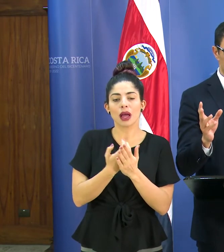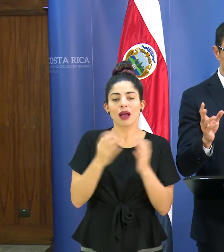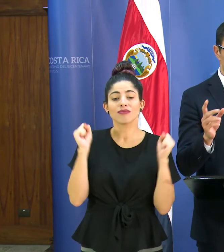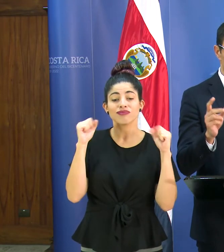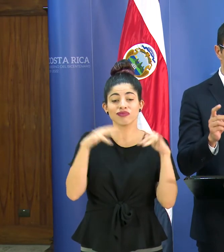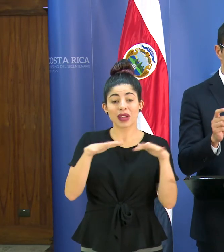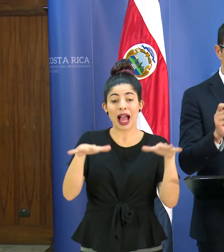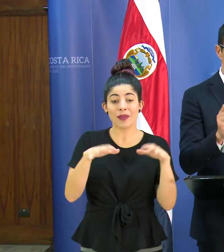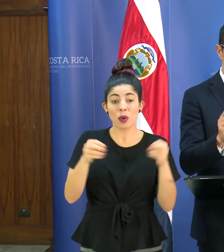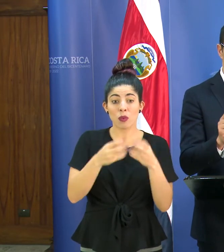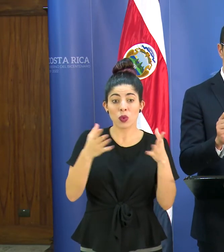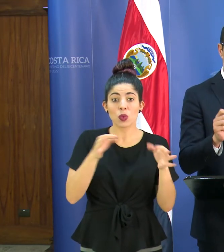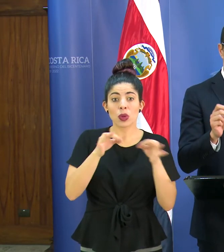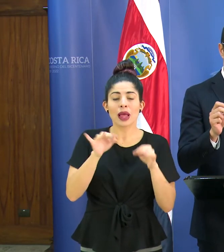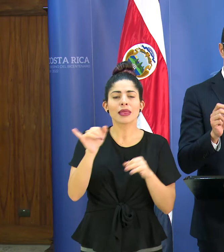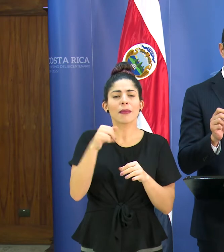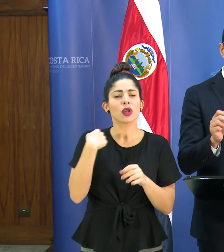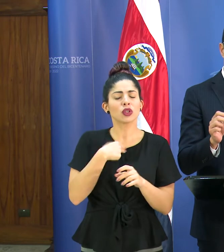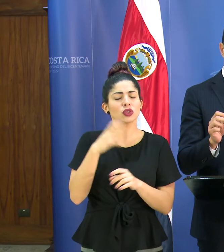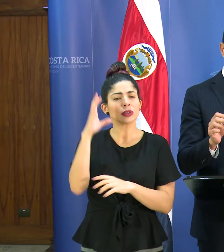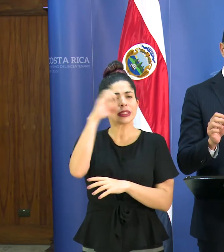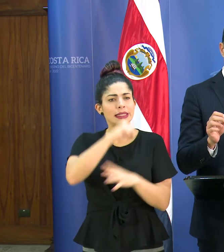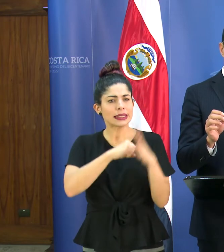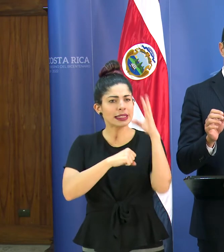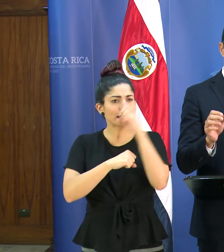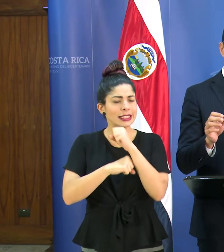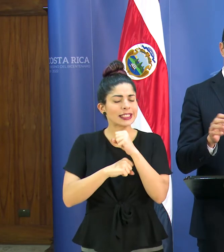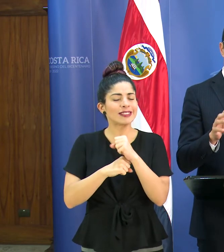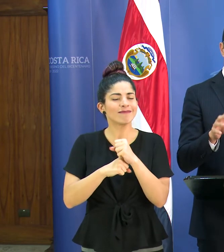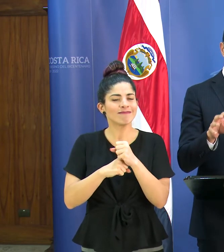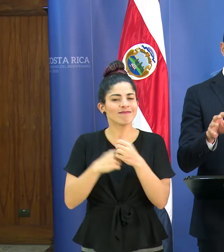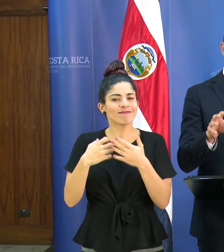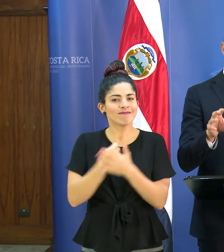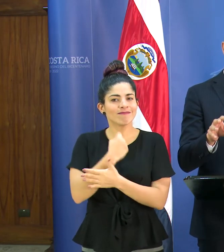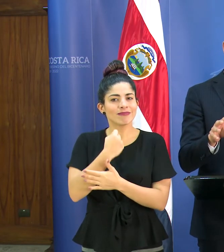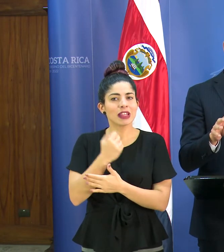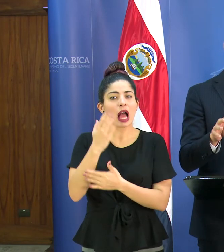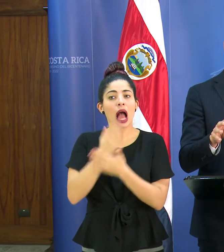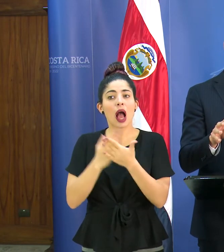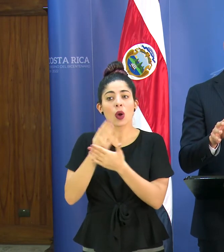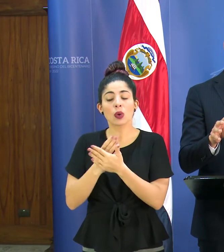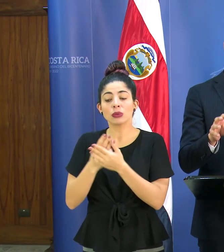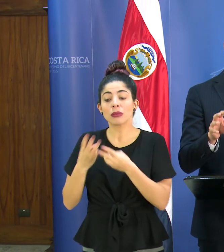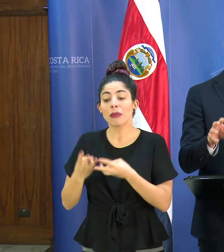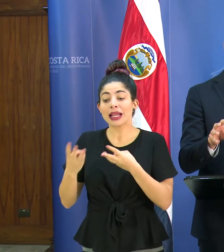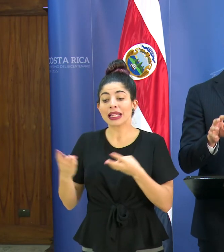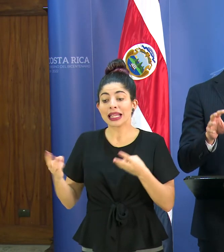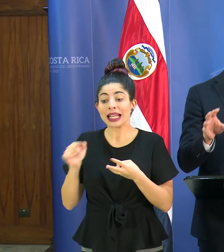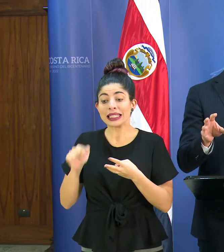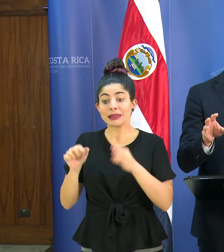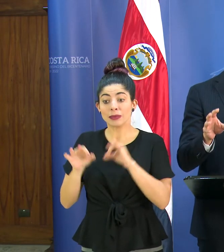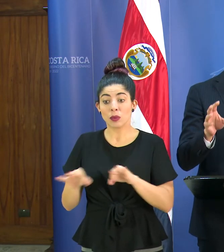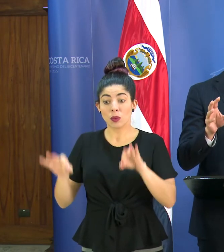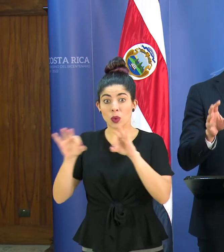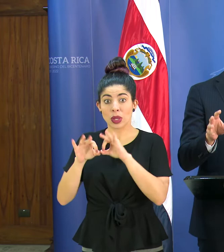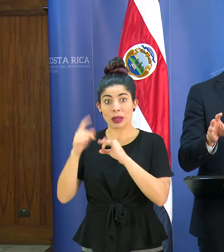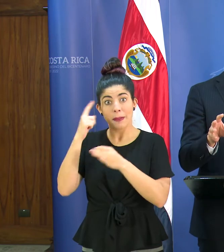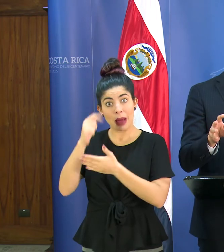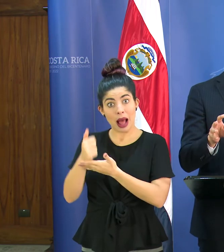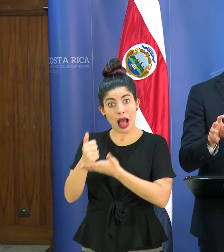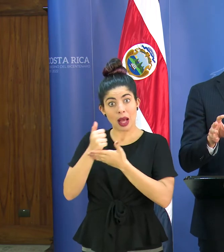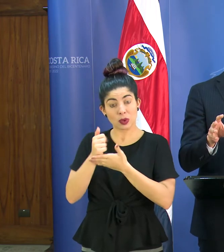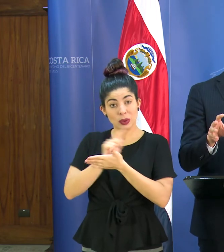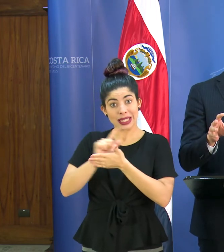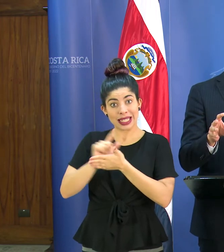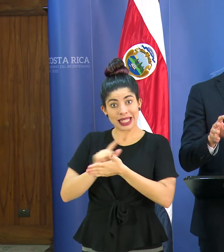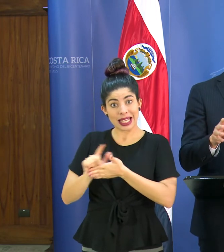concentraciones masivas, pero también que hemos notado que lamentablemente hay ciertos insumos que son importantes para las medidas